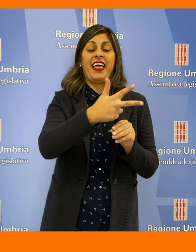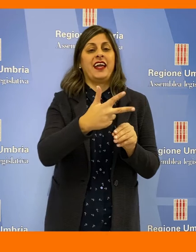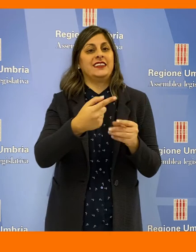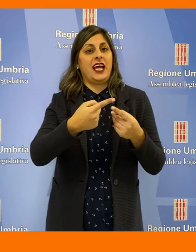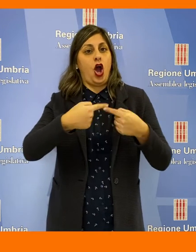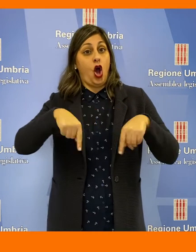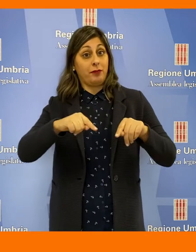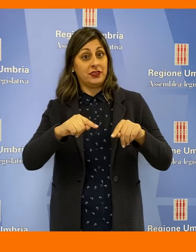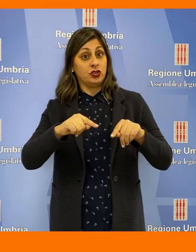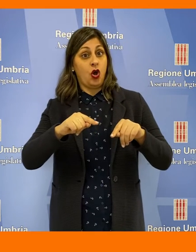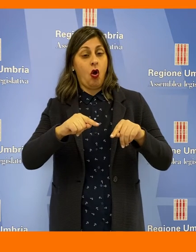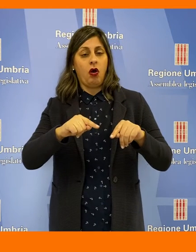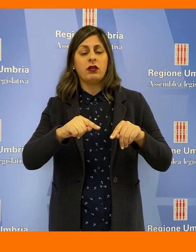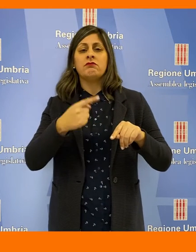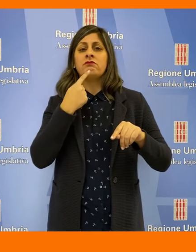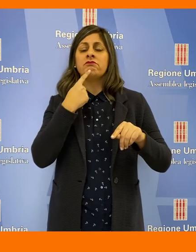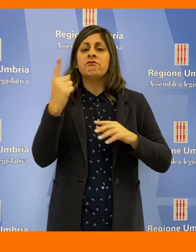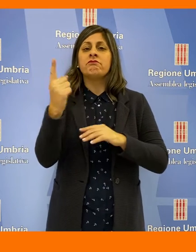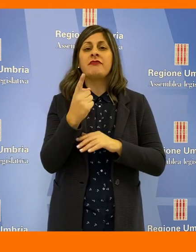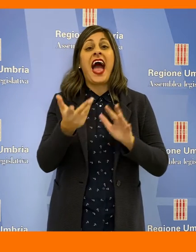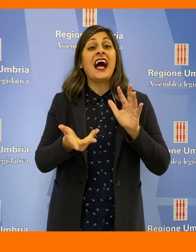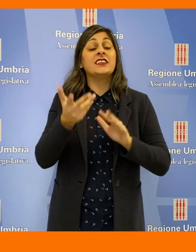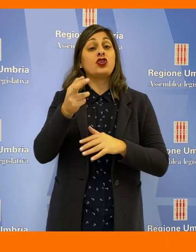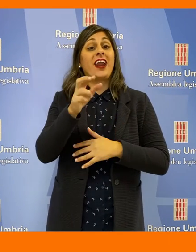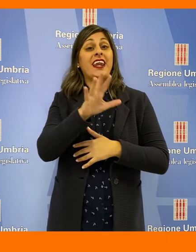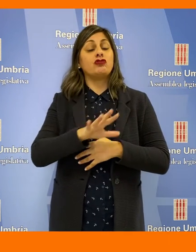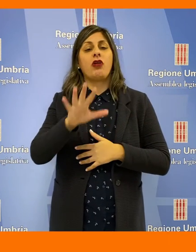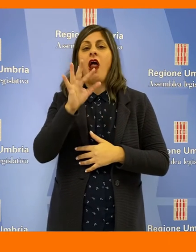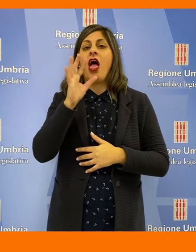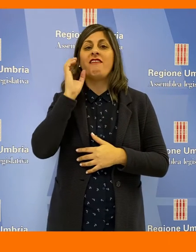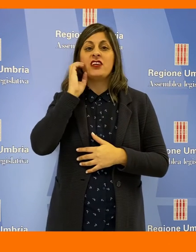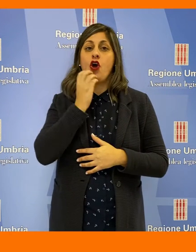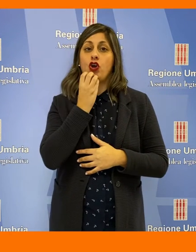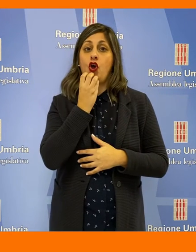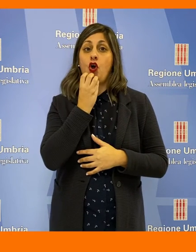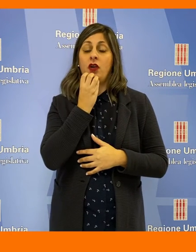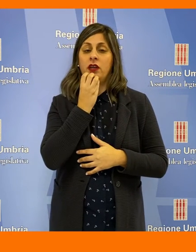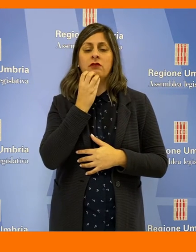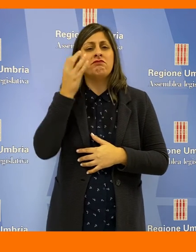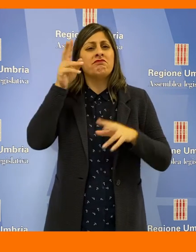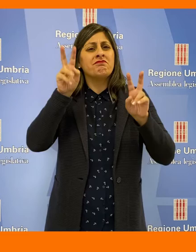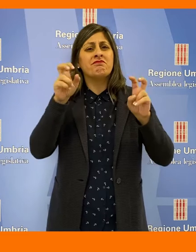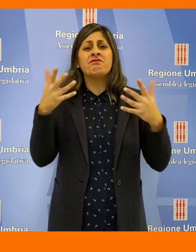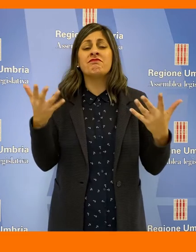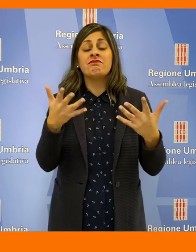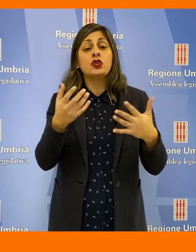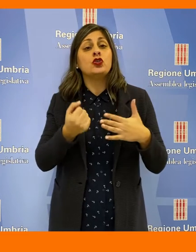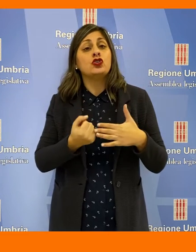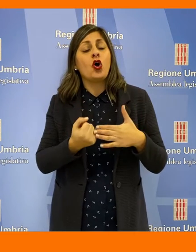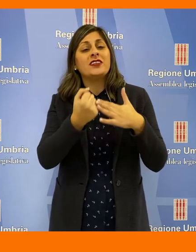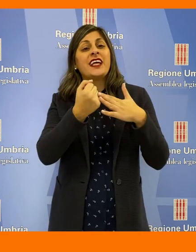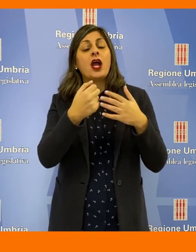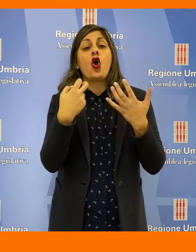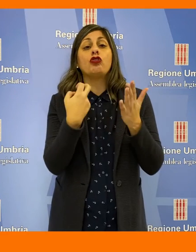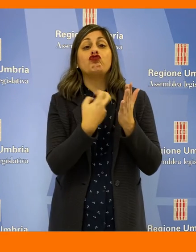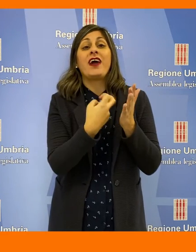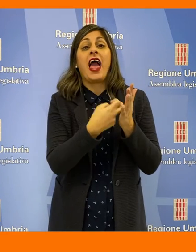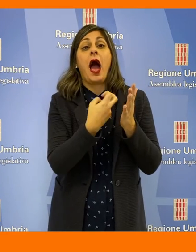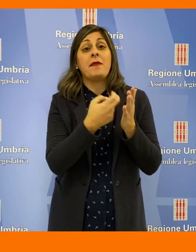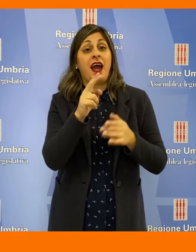terza commissione dell'assessore regionale Michele Fioroni sul sostegno alla ceramica Umbra. L